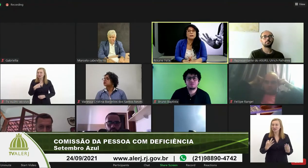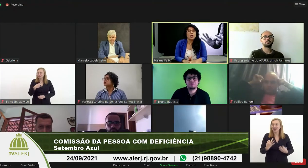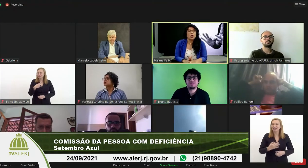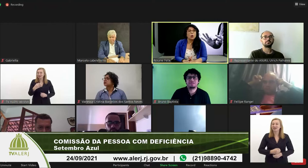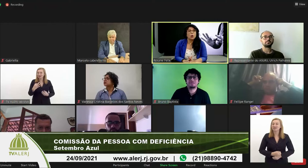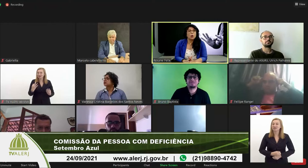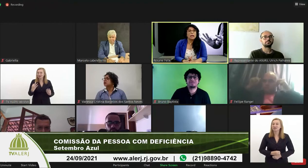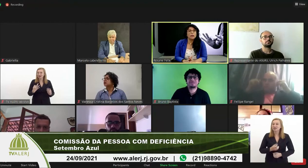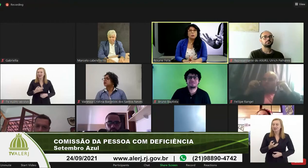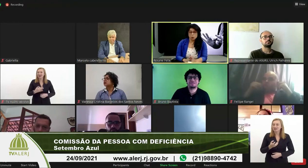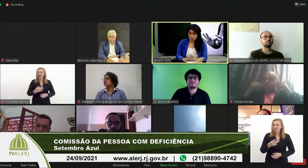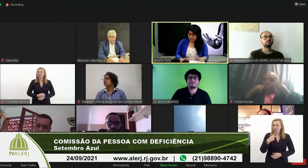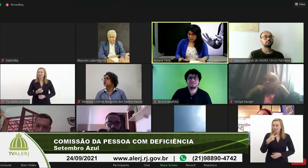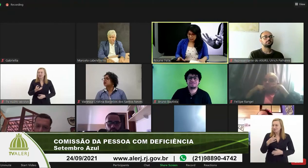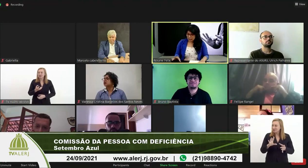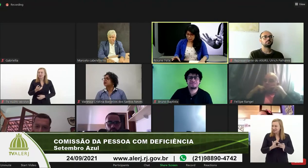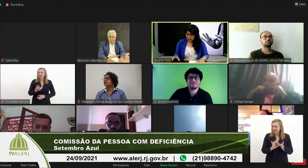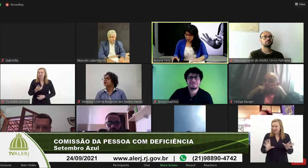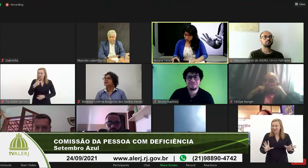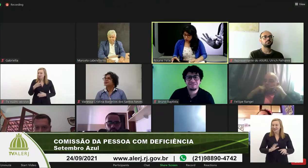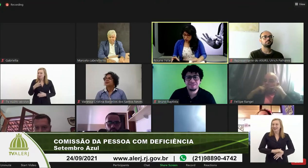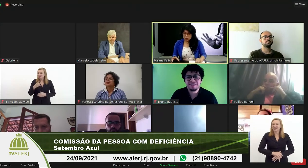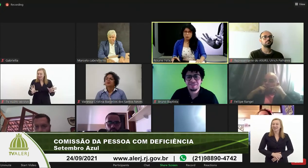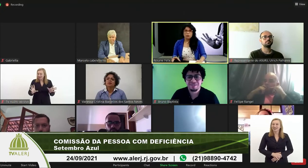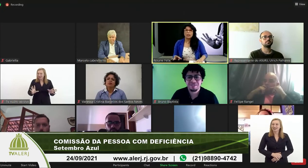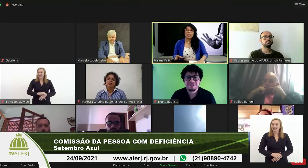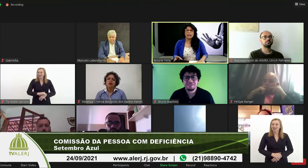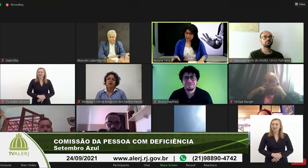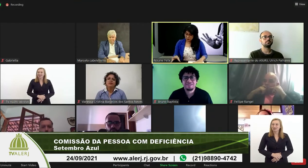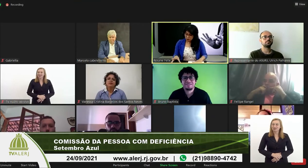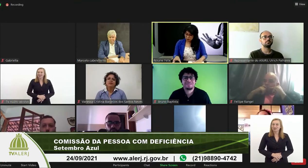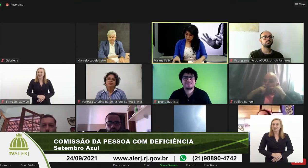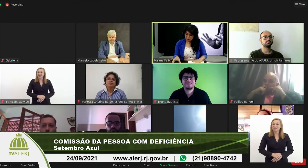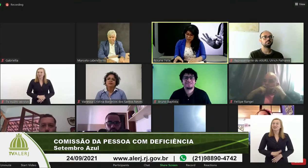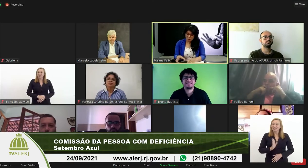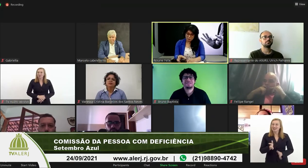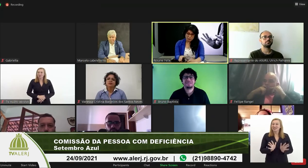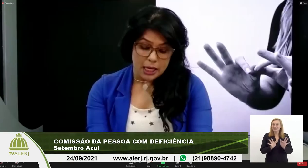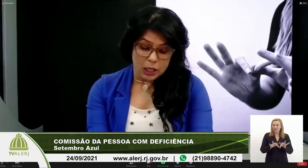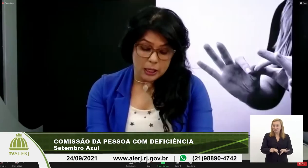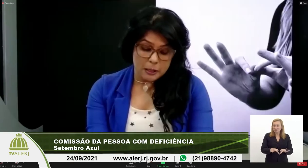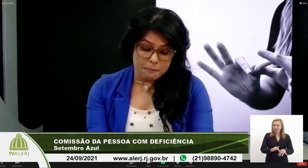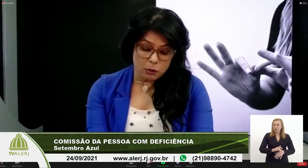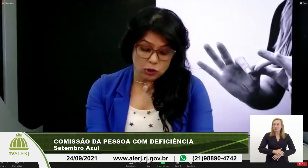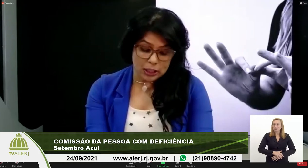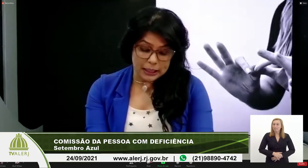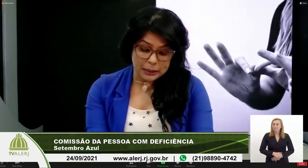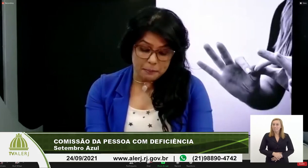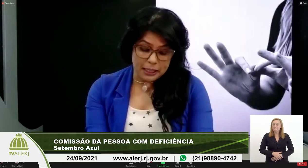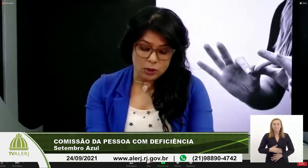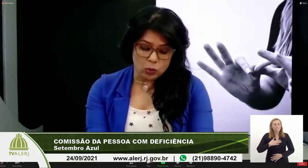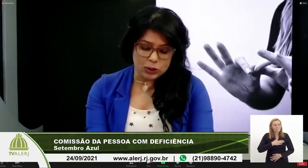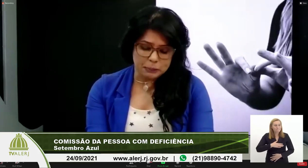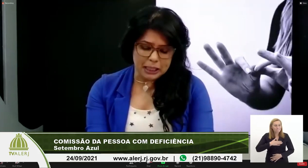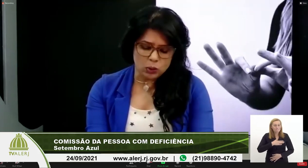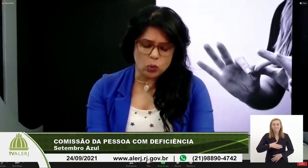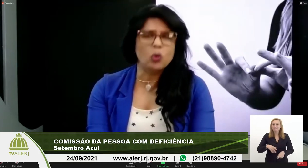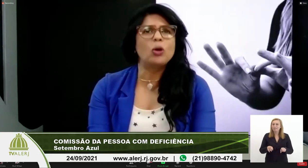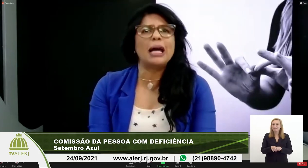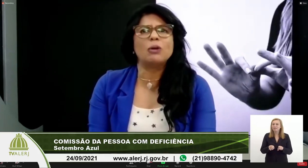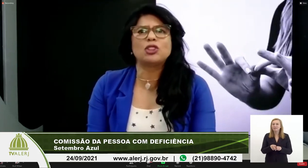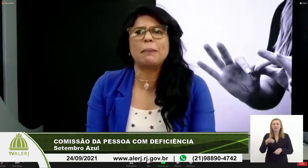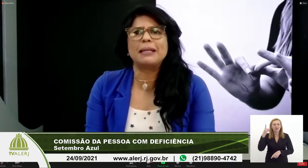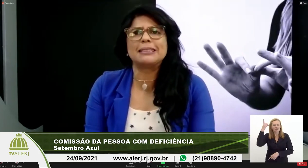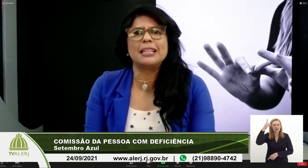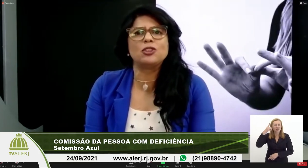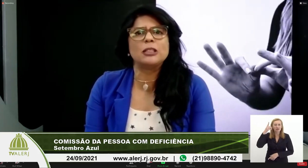vontade aí o querido gente já estamos caminhando para o final eu gostaria também o deputado